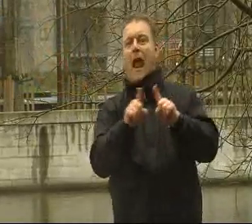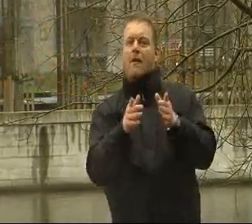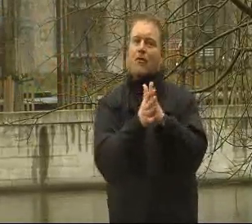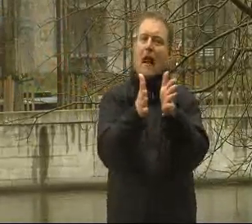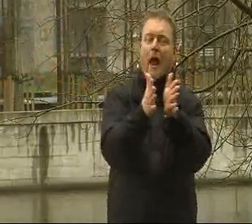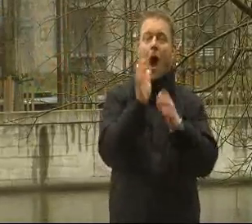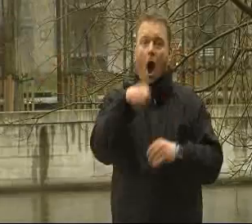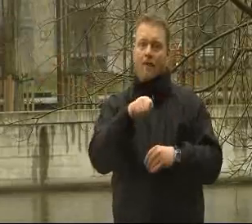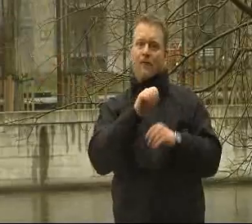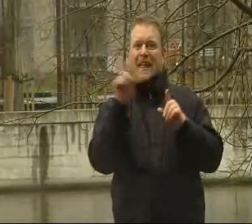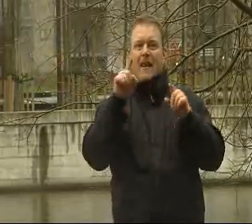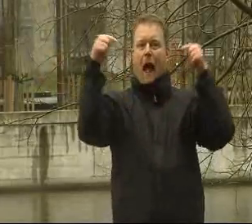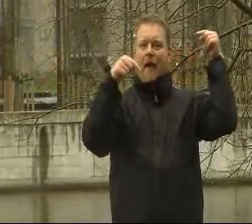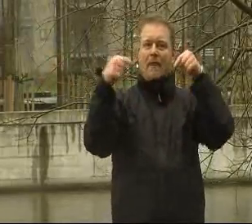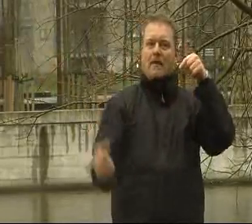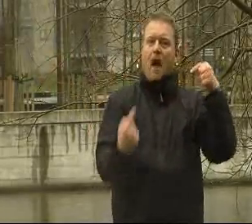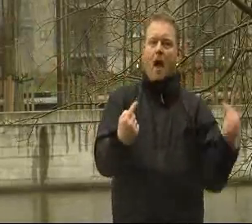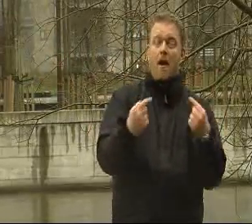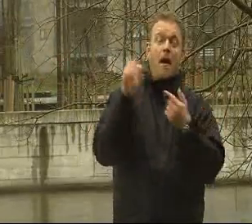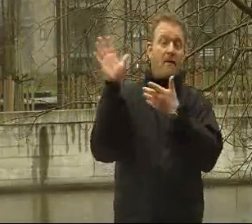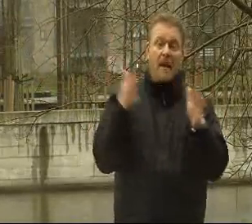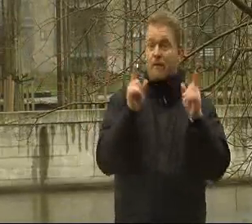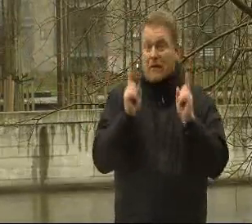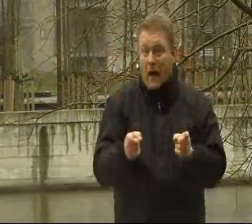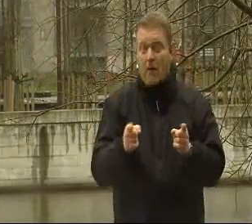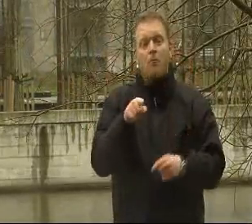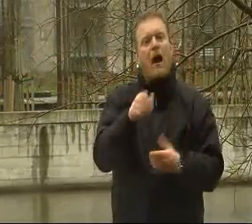Ja, det er jo altså vindens retning, der i store træk bestemmer vejret i Danmark.